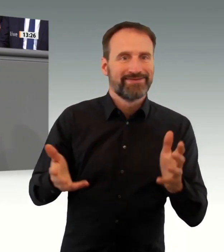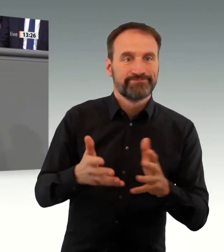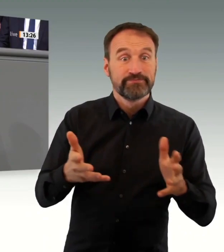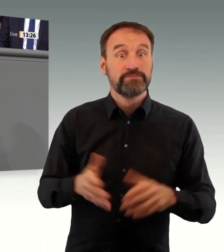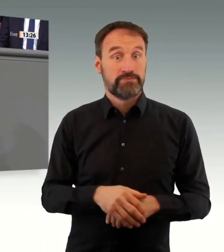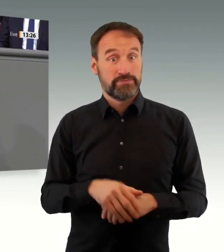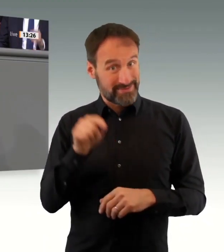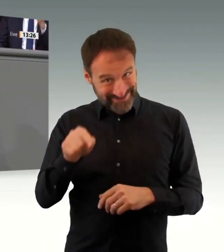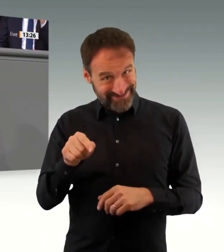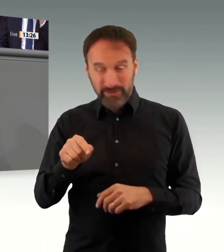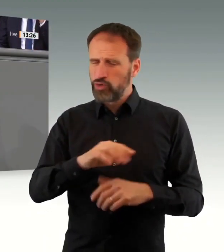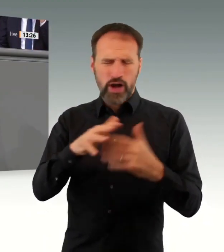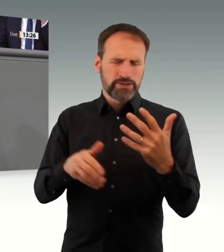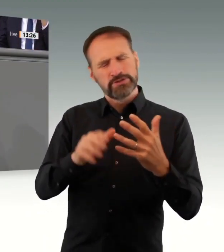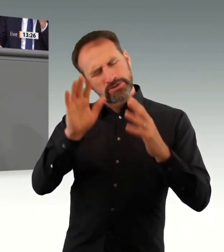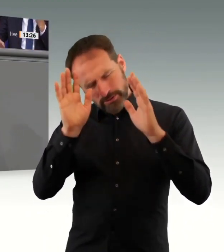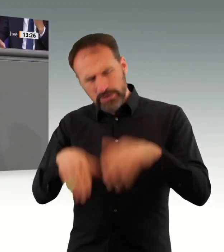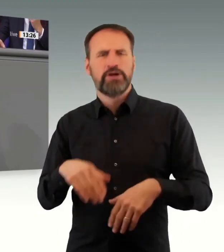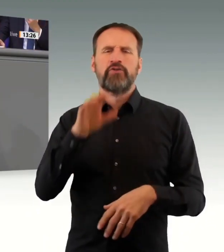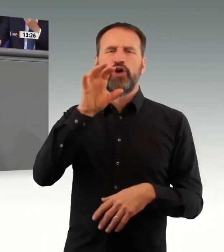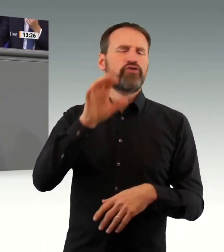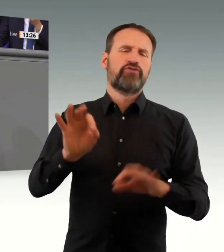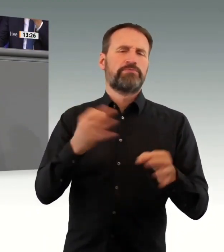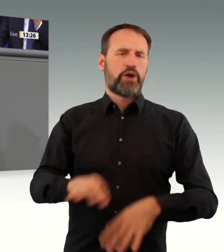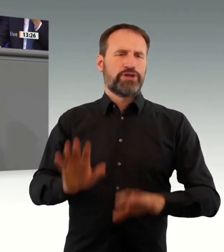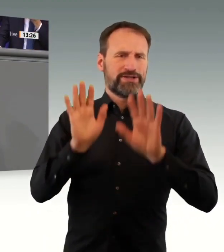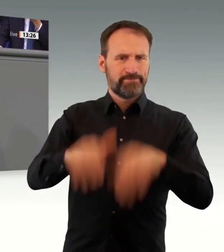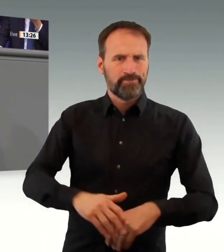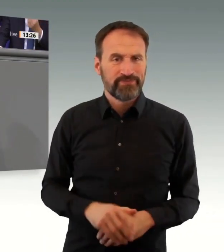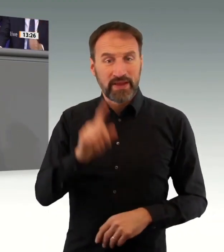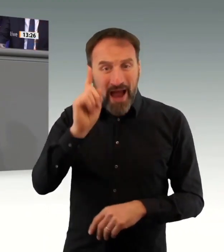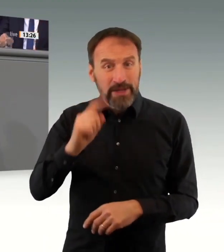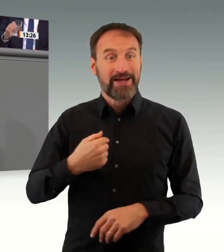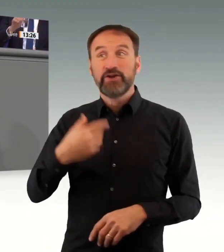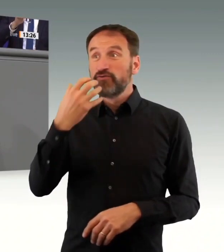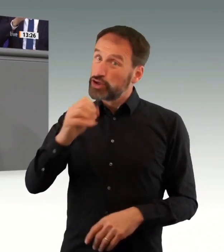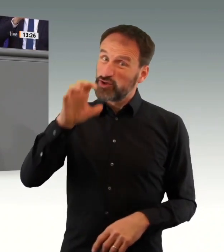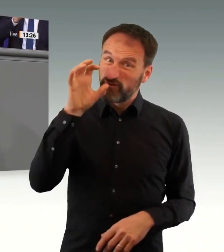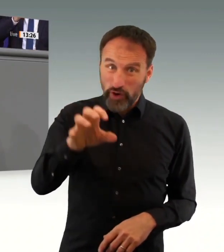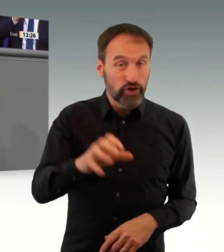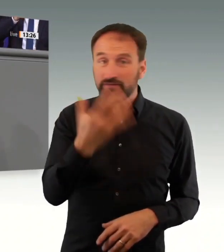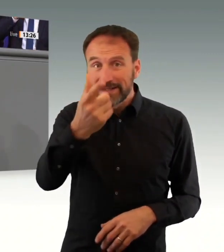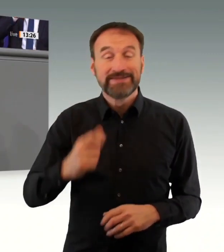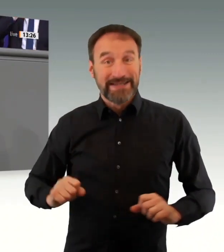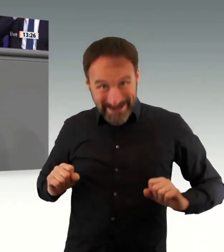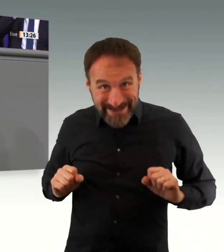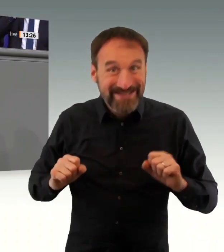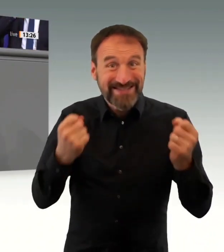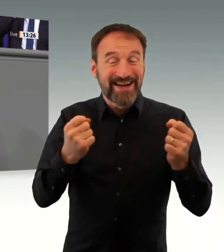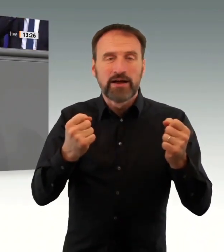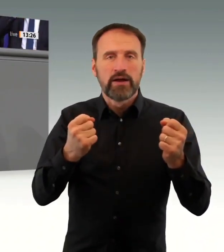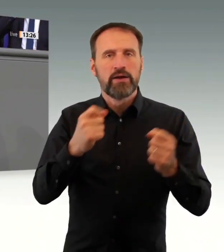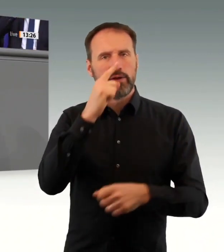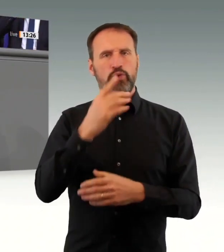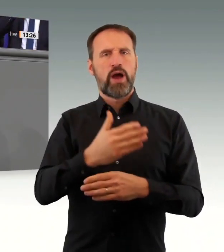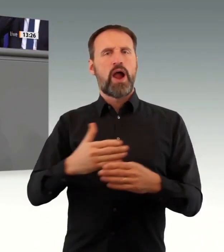Instrument der Wahl, um den Ländern die notwendige Flexibilität zu geben, um die Pandemie effektiv zu bekämpfen. Aber Sie trauen sich nicht, diesen Schritt zu gehen, und